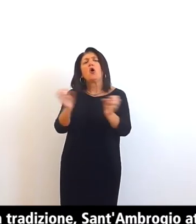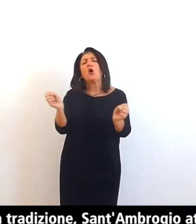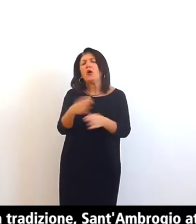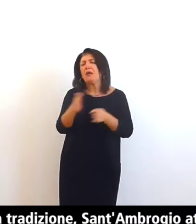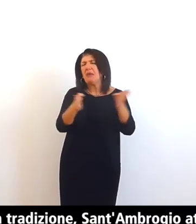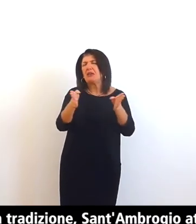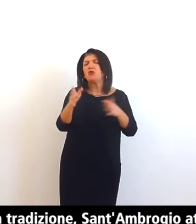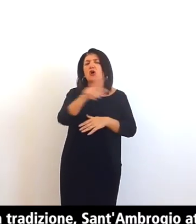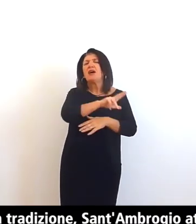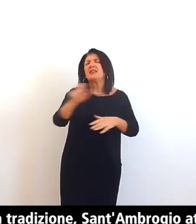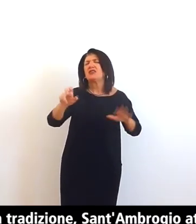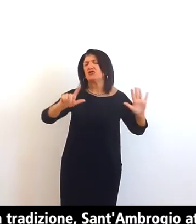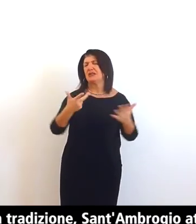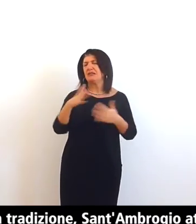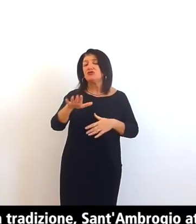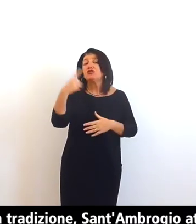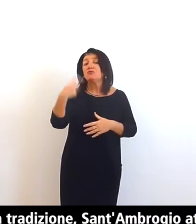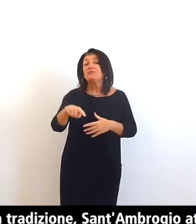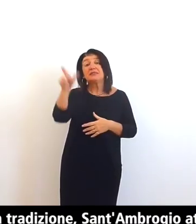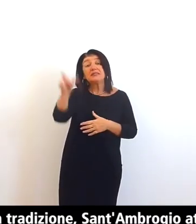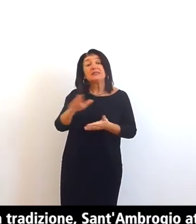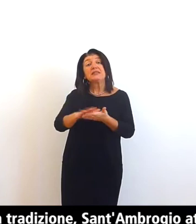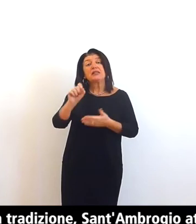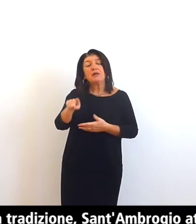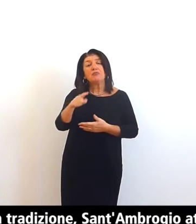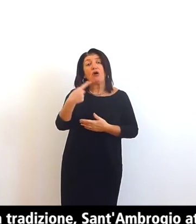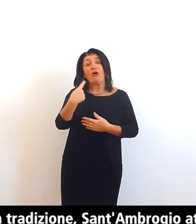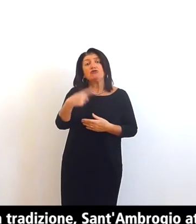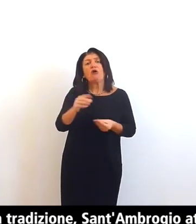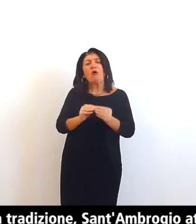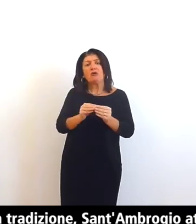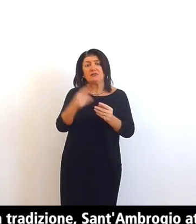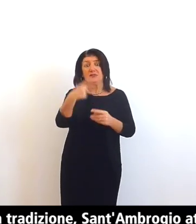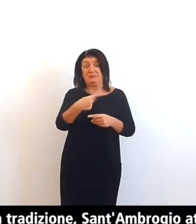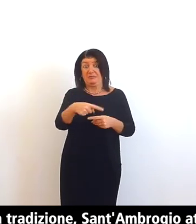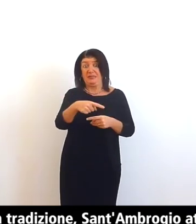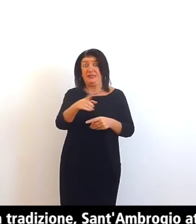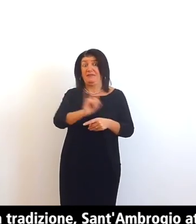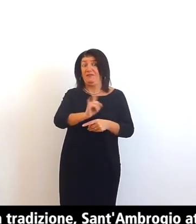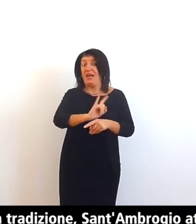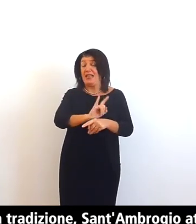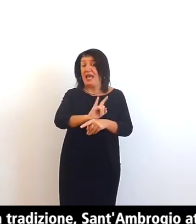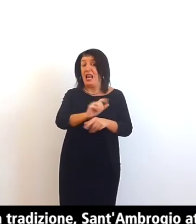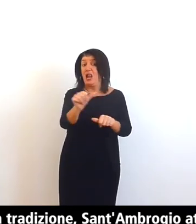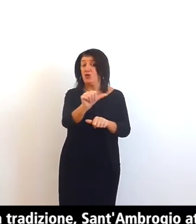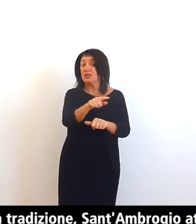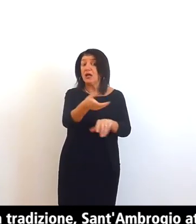avrebbe posto la salma del fratello Satiro è una delle opere d'arte paleocristiana più